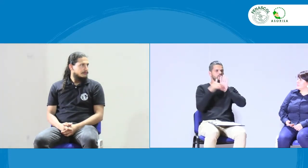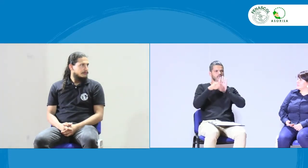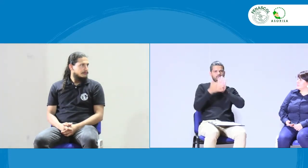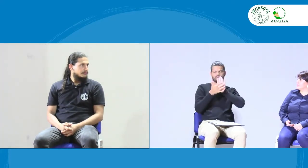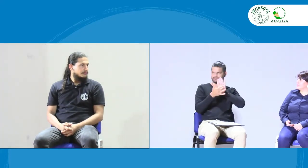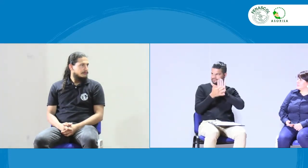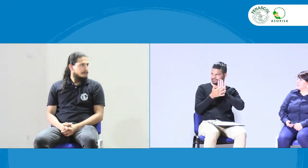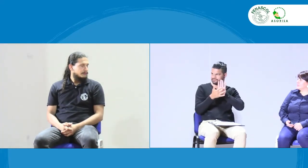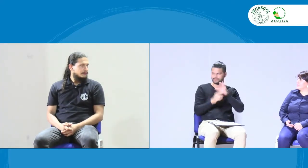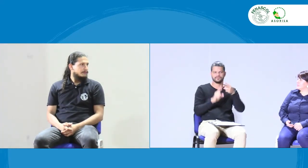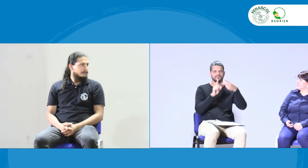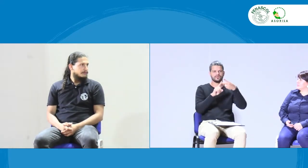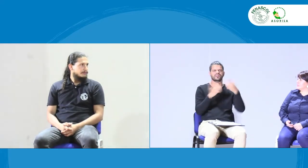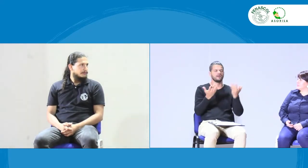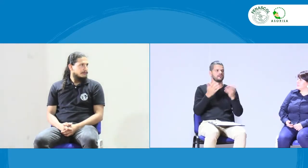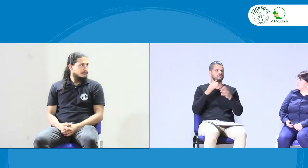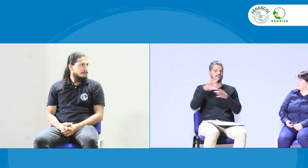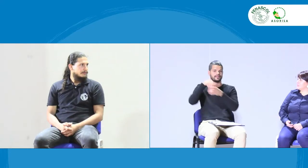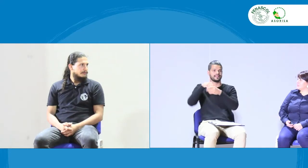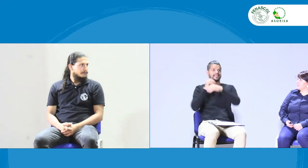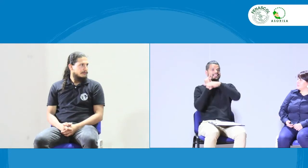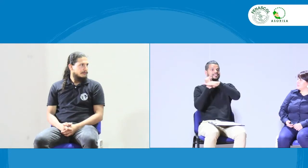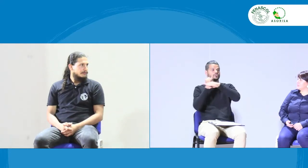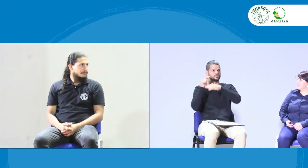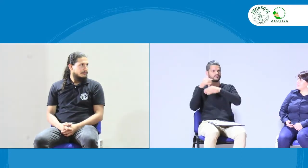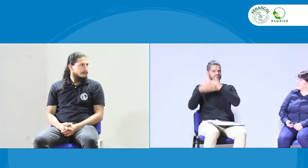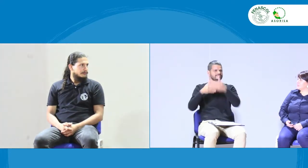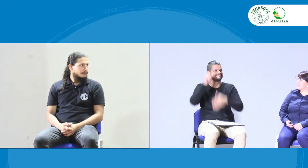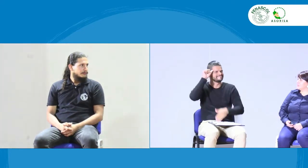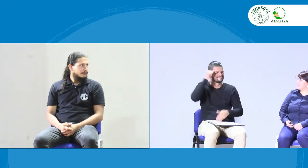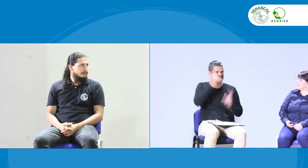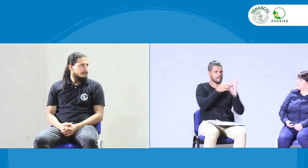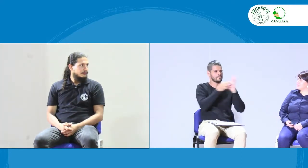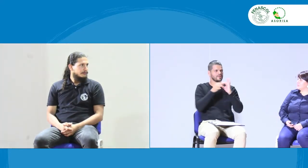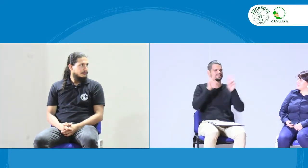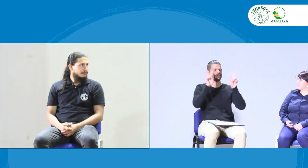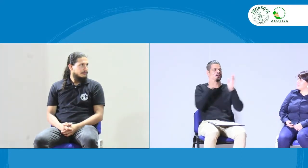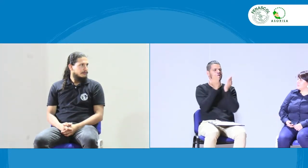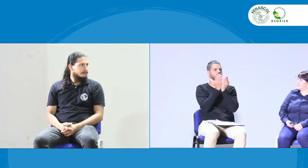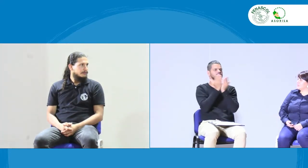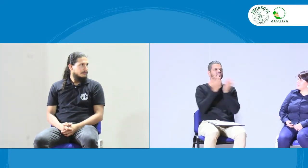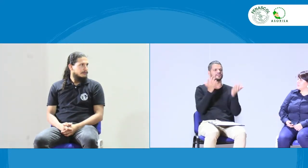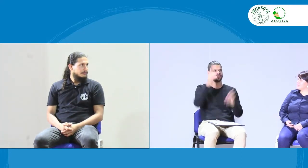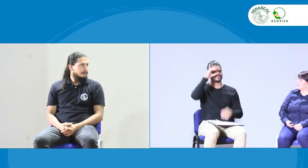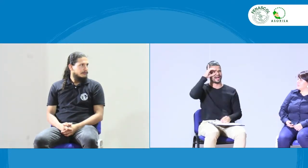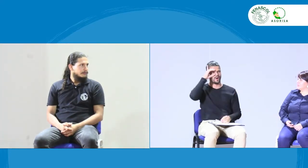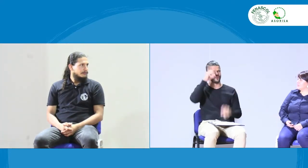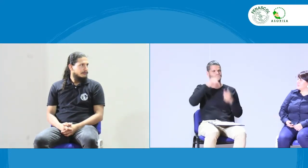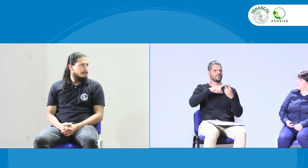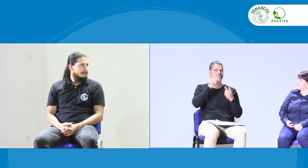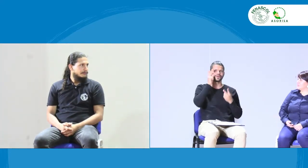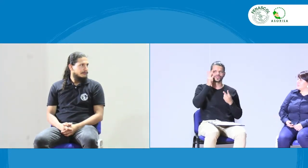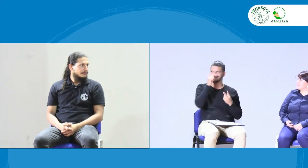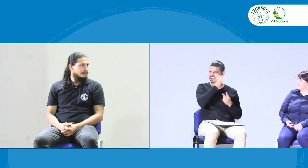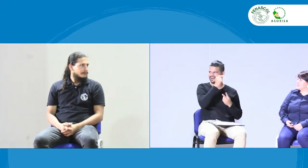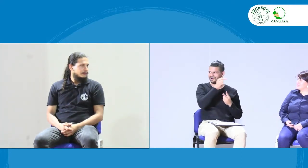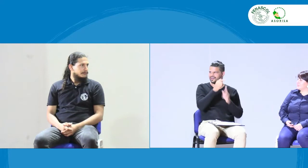no sé cómo la quieran llamar, siempre como un modelo. También está el tema institucional que va unido a la